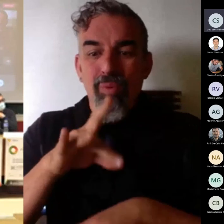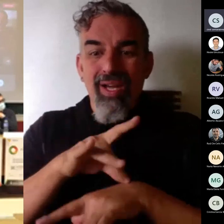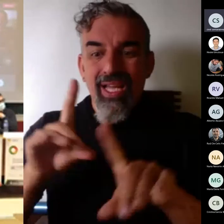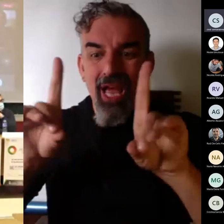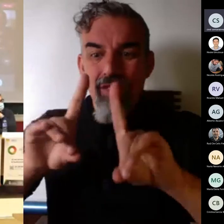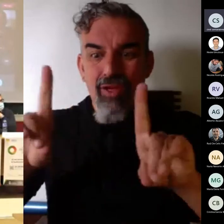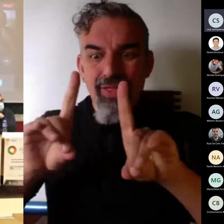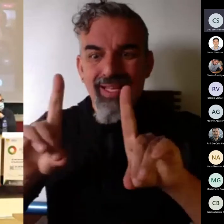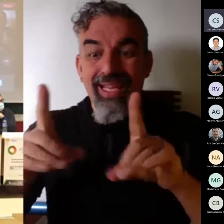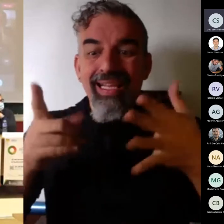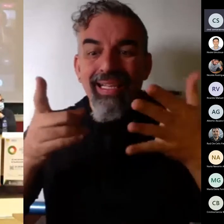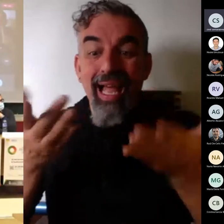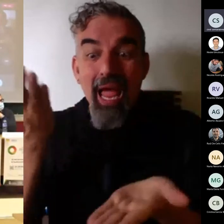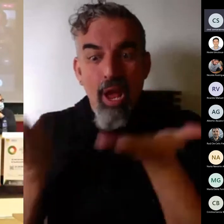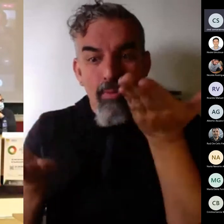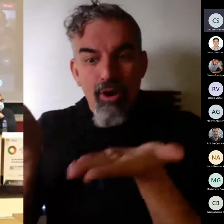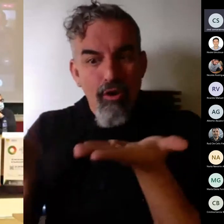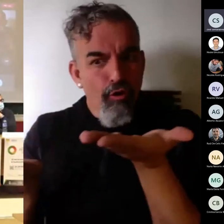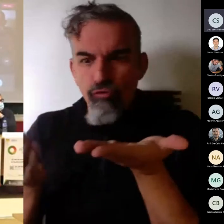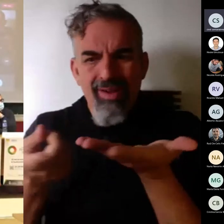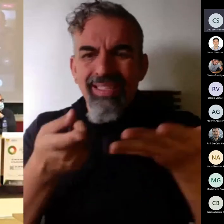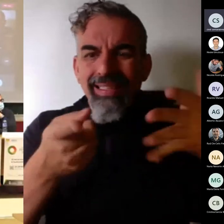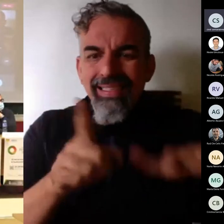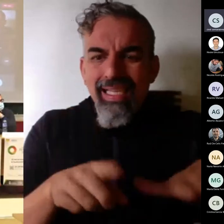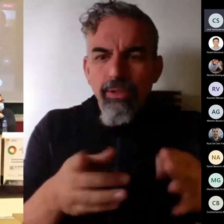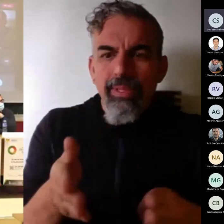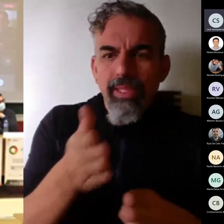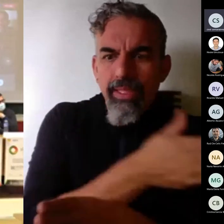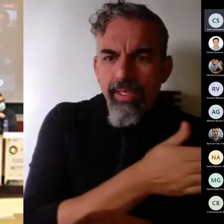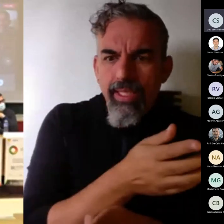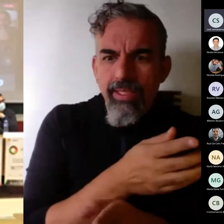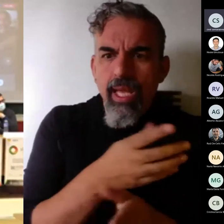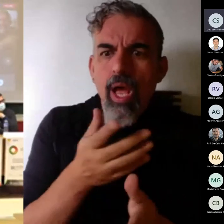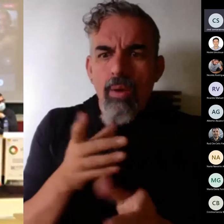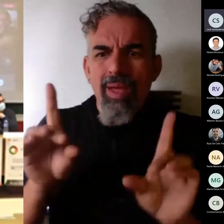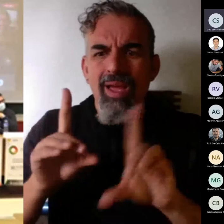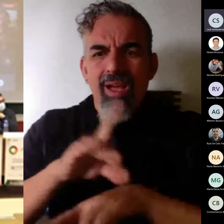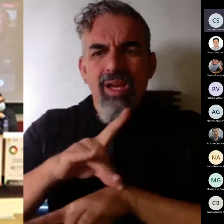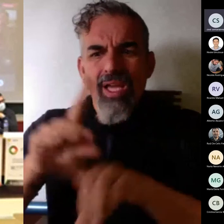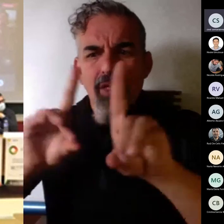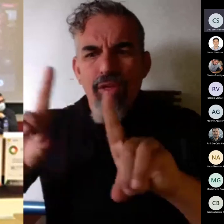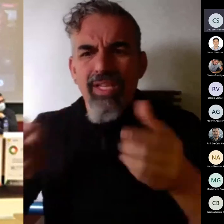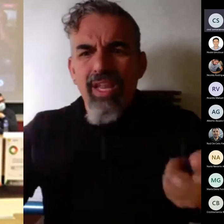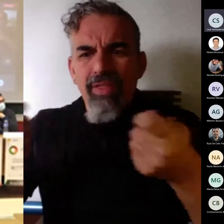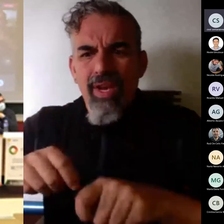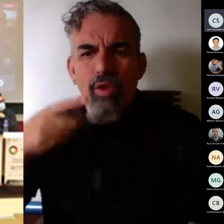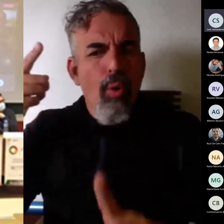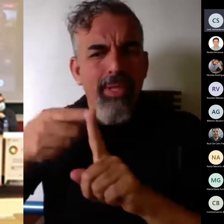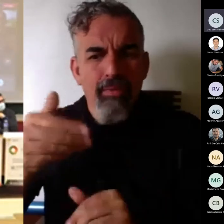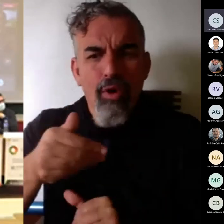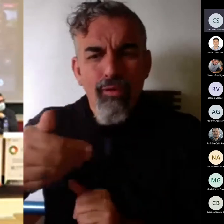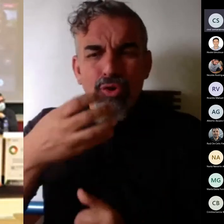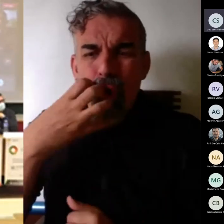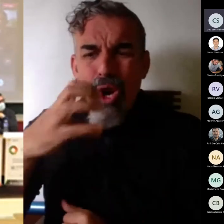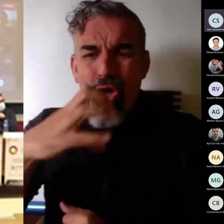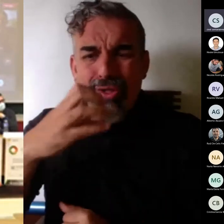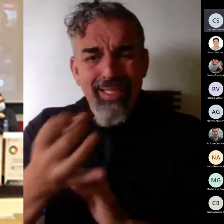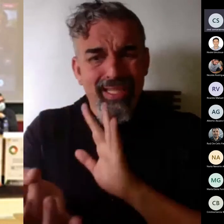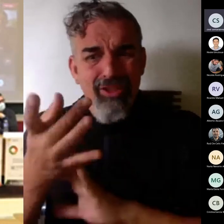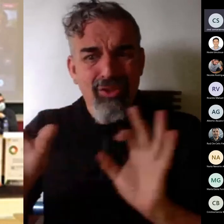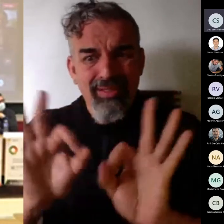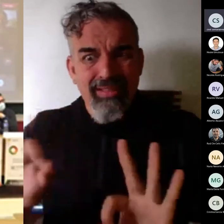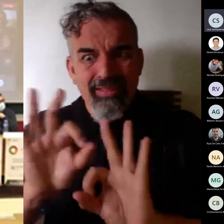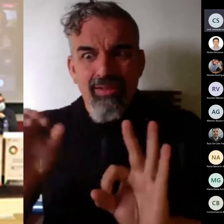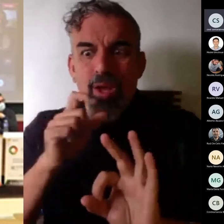antes de empezar la evaluación y hay que ceñirse a la guía docente para que luego no haya protestas ¿cómo se puede dejar de abierto eso para luego